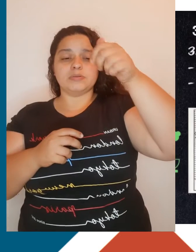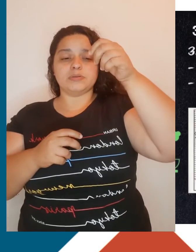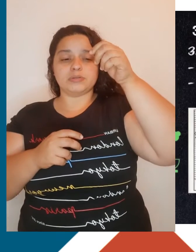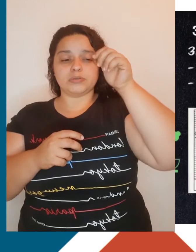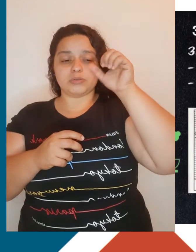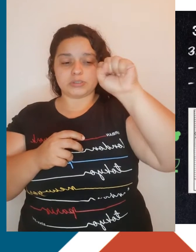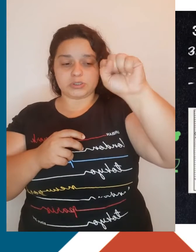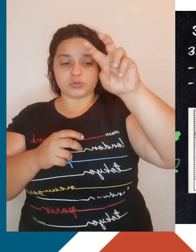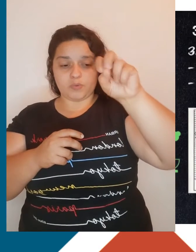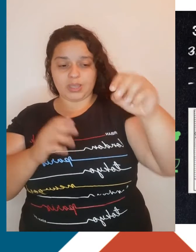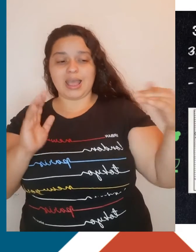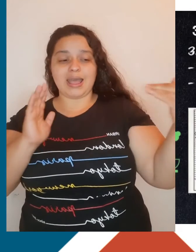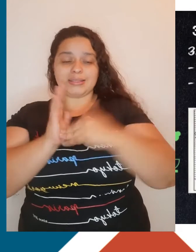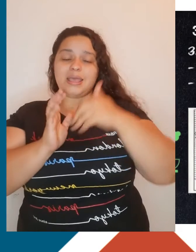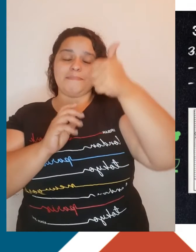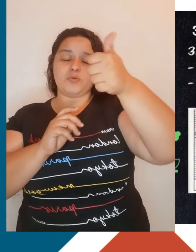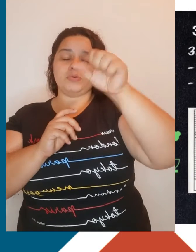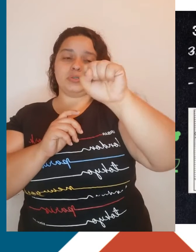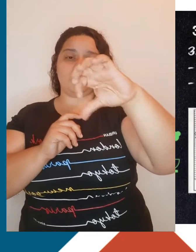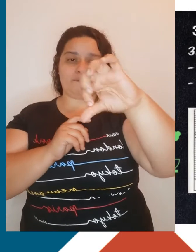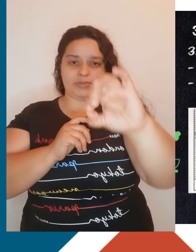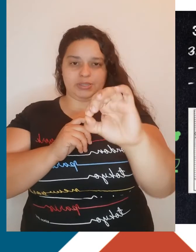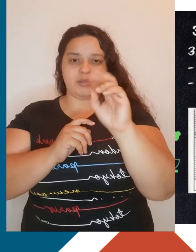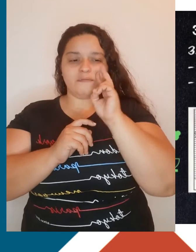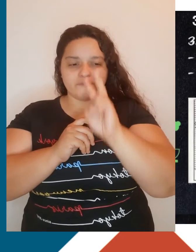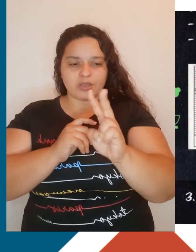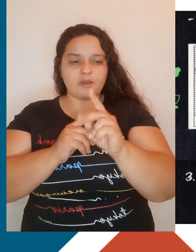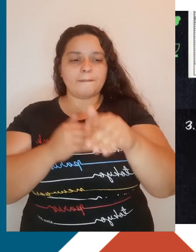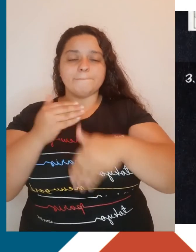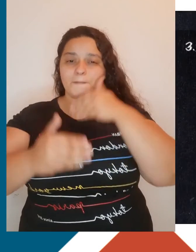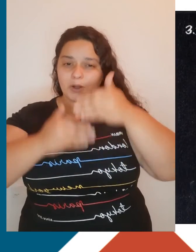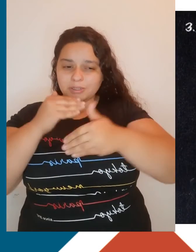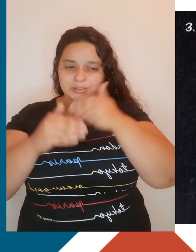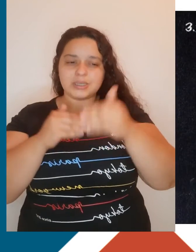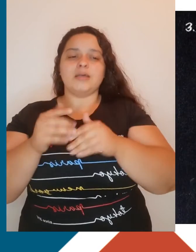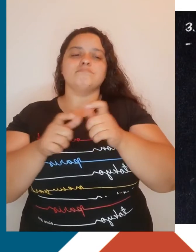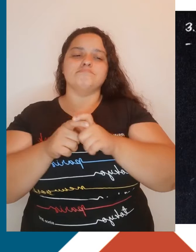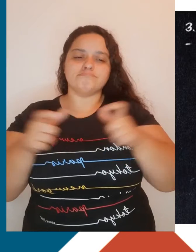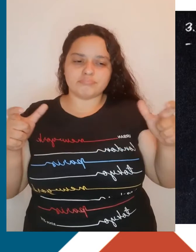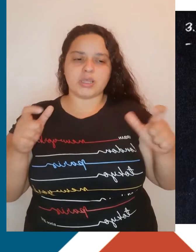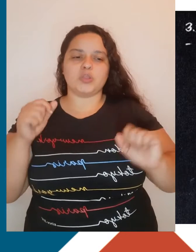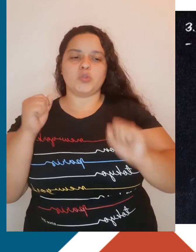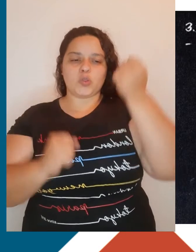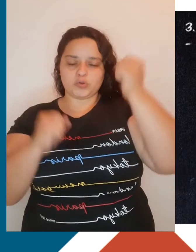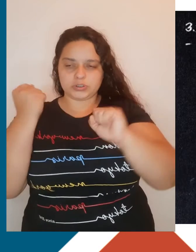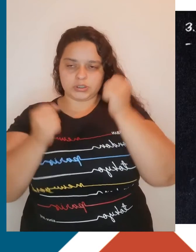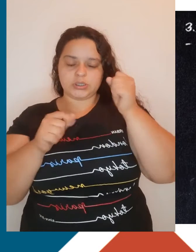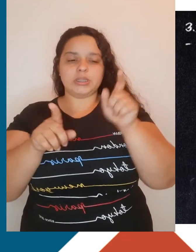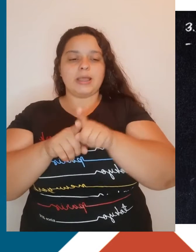e 1890. Nesse processo de expansão da industrialização e sua nova forma de organização do